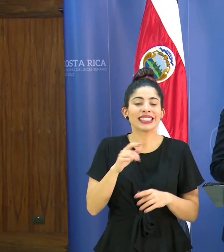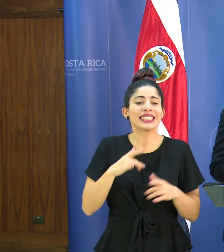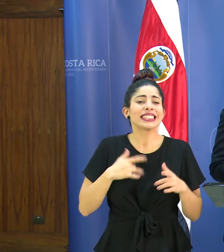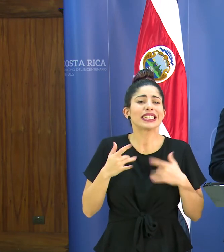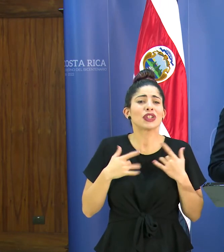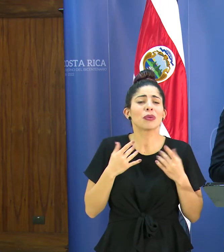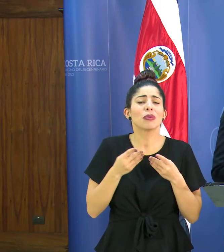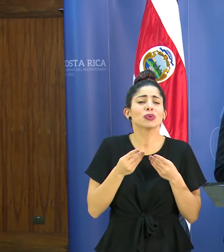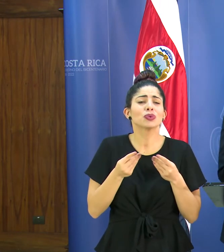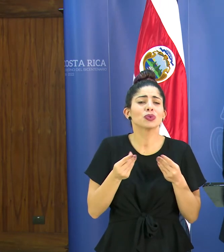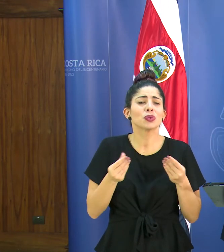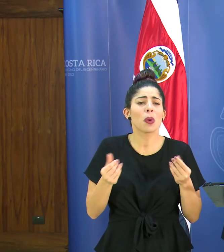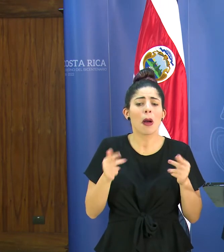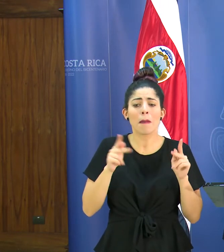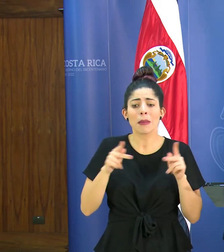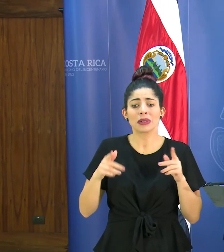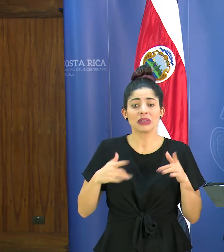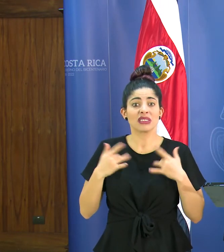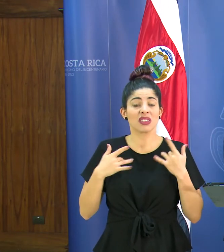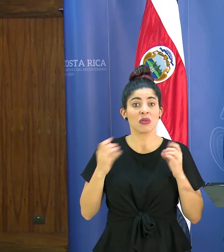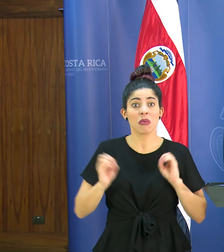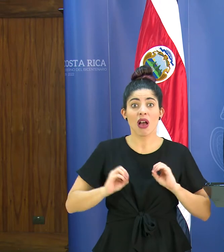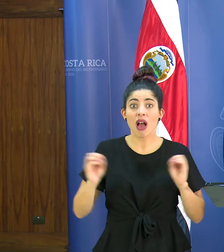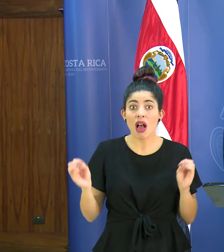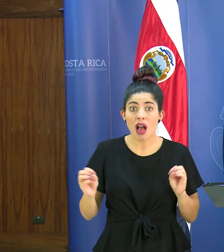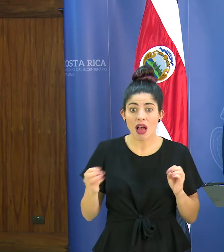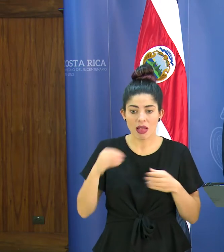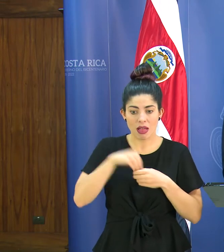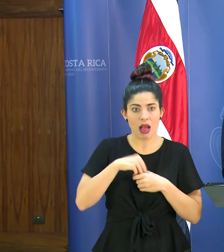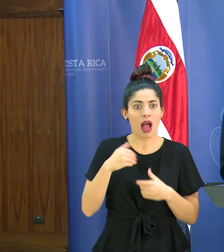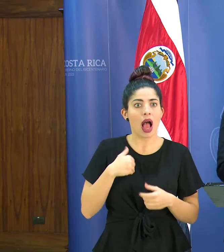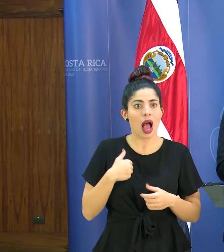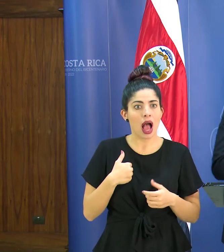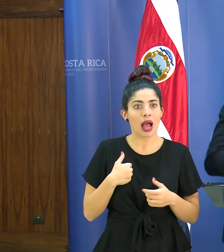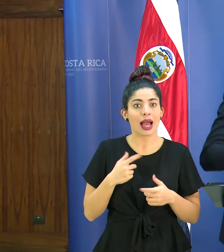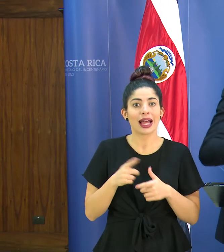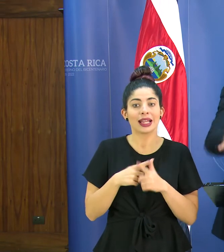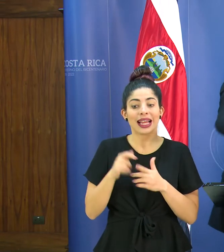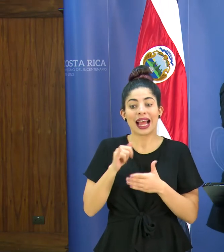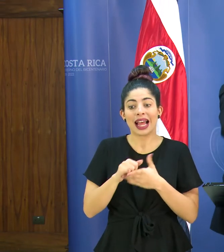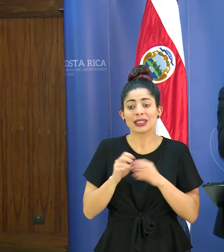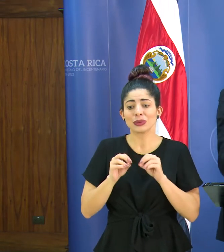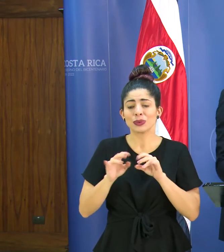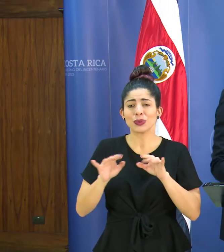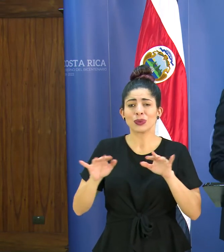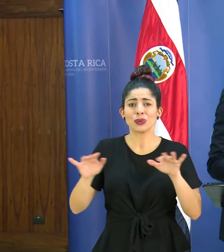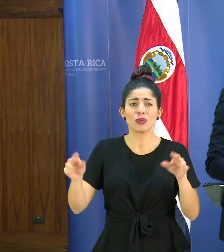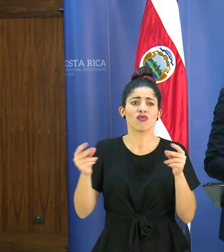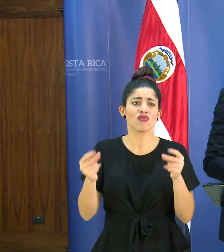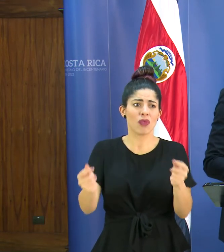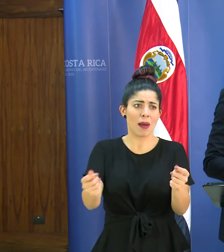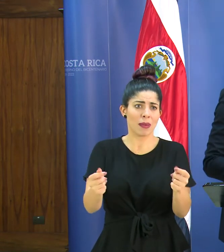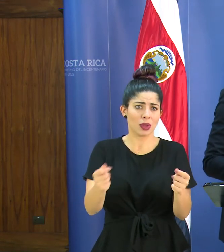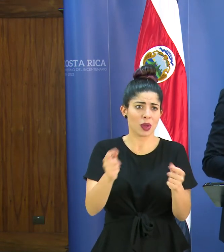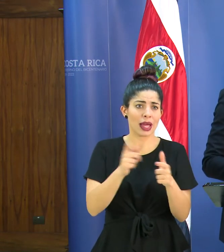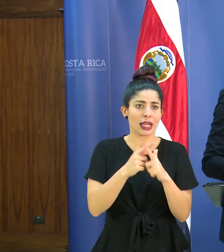síntomas muy leves porque son personas que no tienen síntomas del todo y que esto se va difundiendo rápidamente y yo quiero hacer en vez de seguir